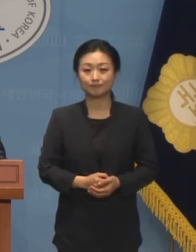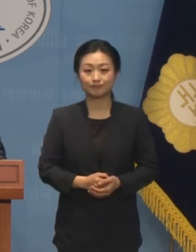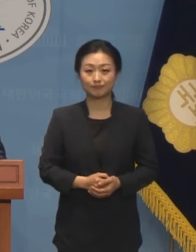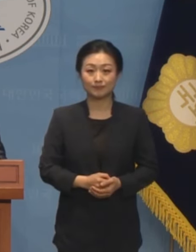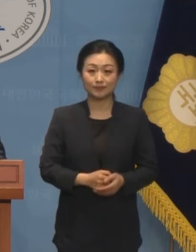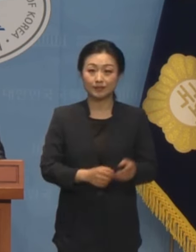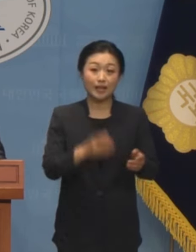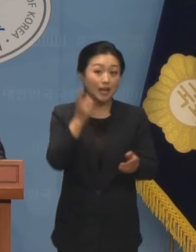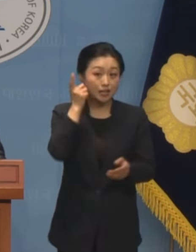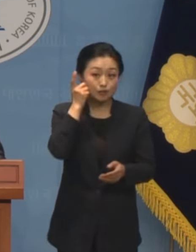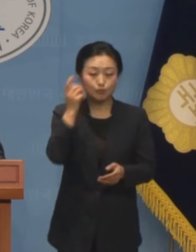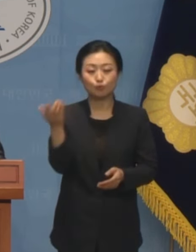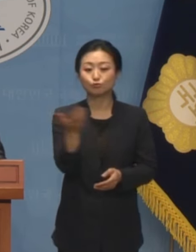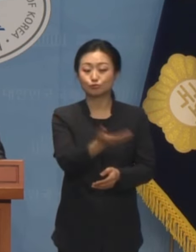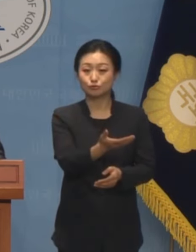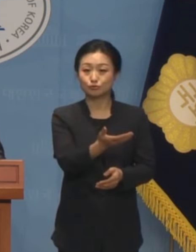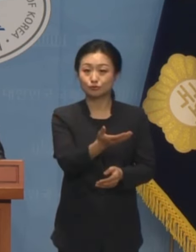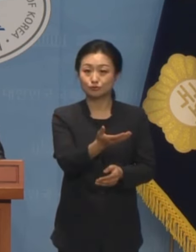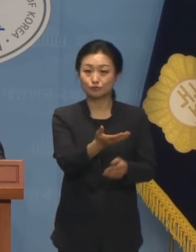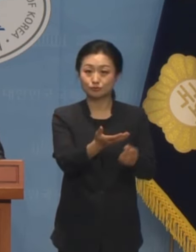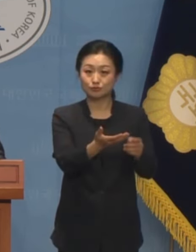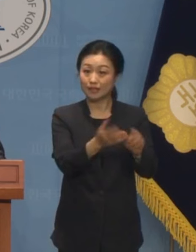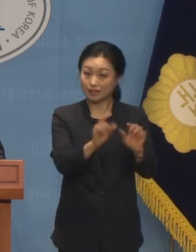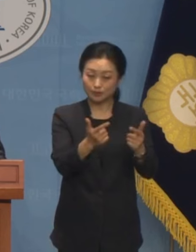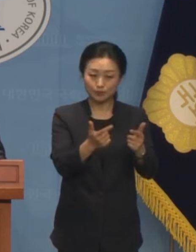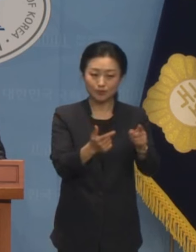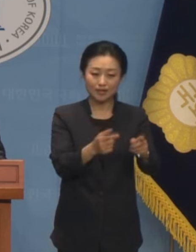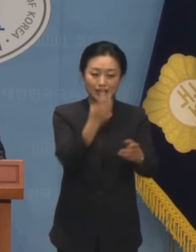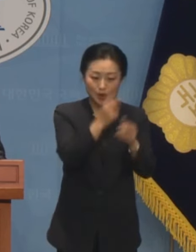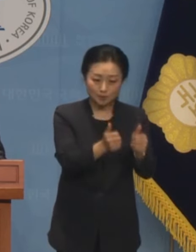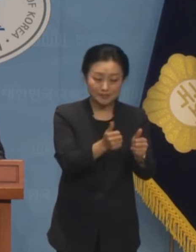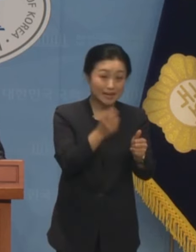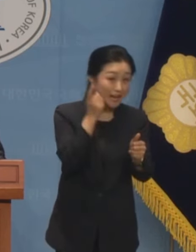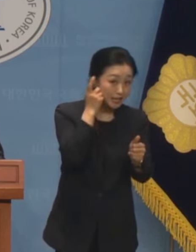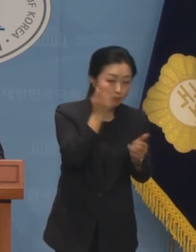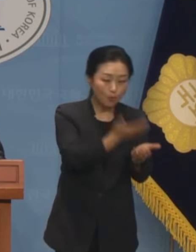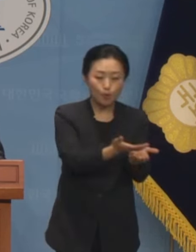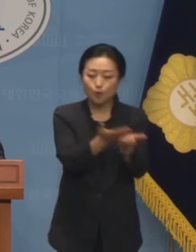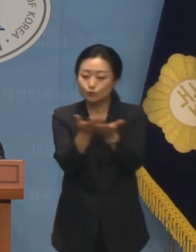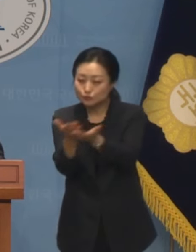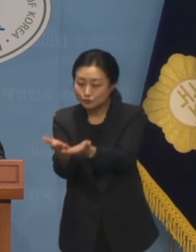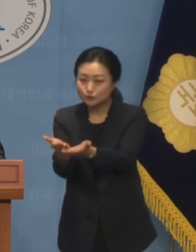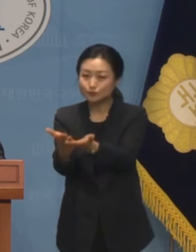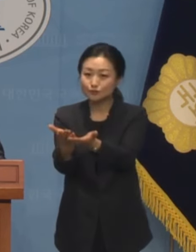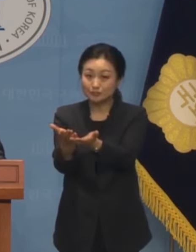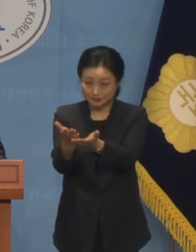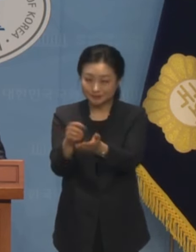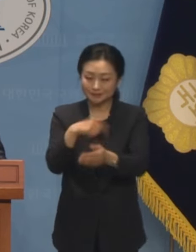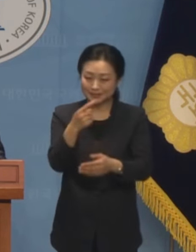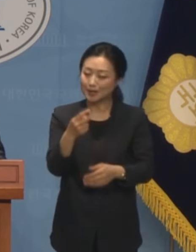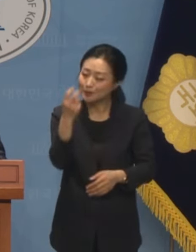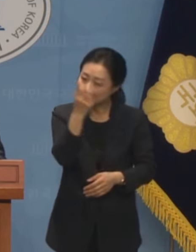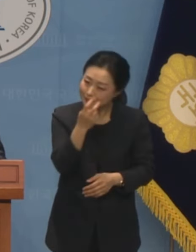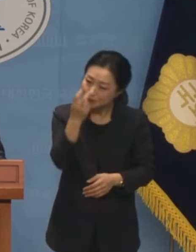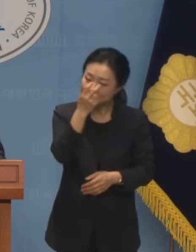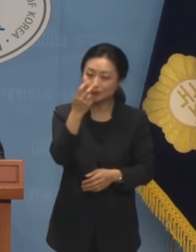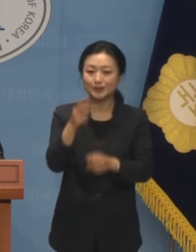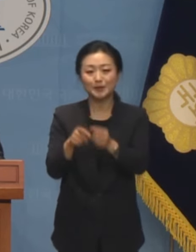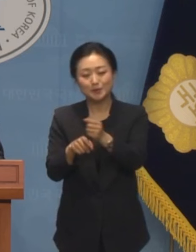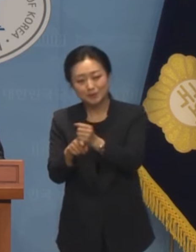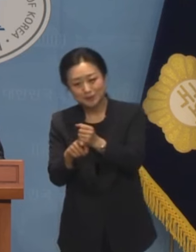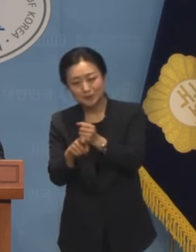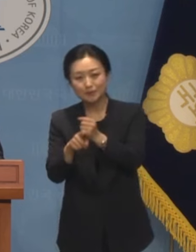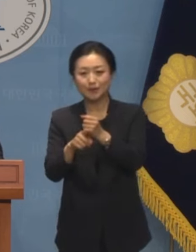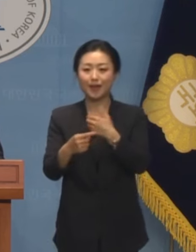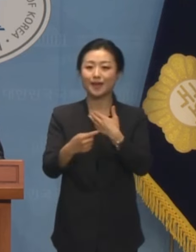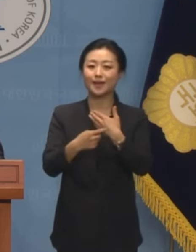휴대폰도 제출하면서 대통령실 안방 황제 조사를 자행했던 이창수